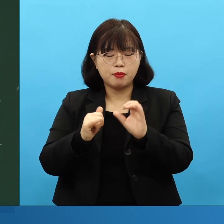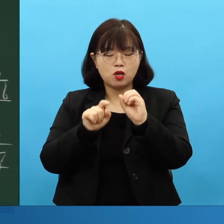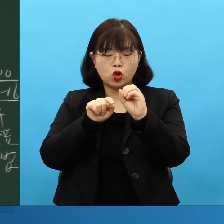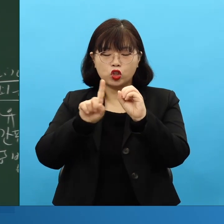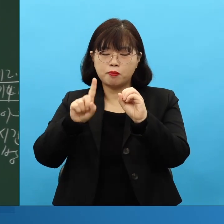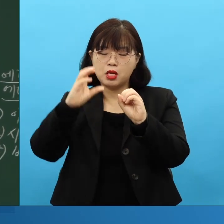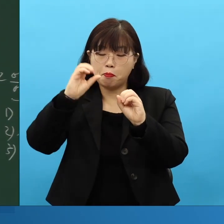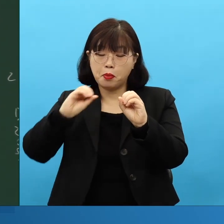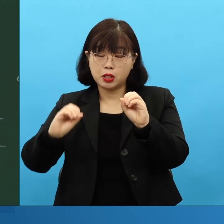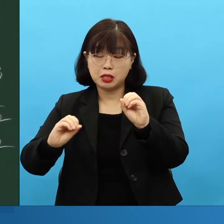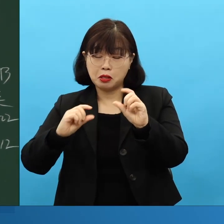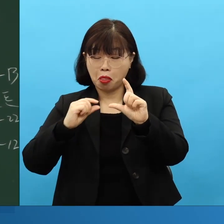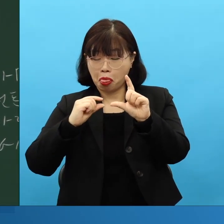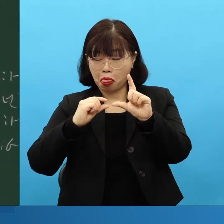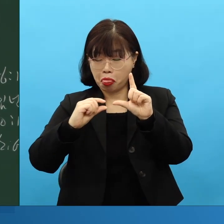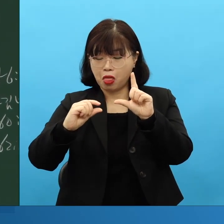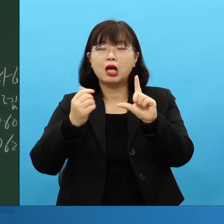그래서 세계복음에 일어난 겁니다.